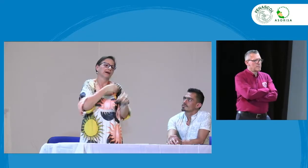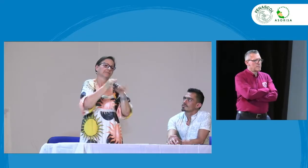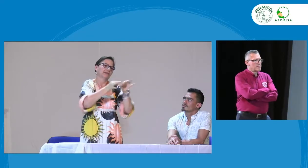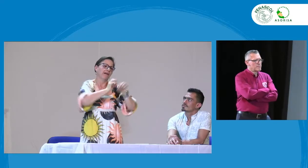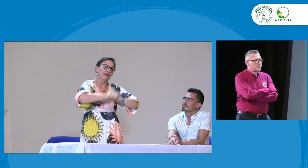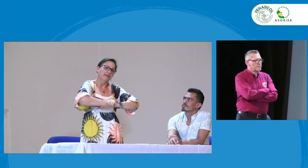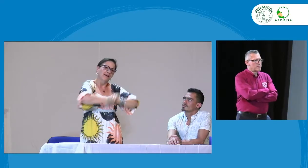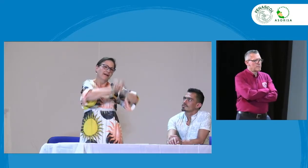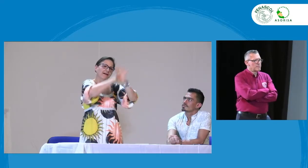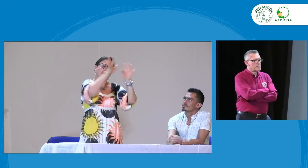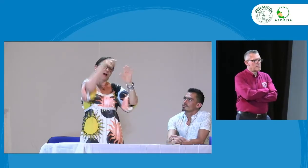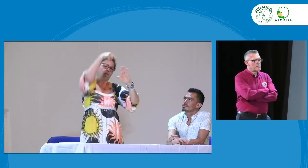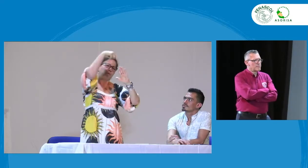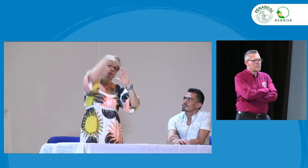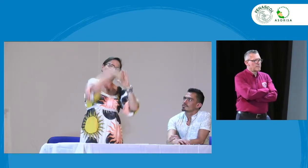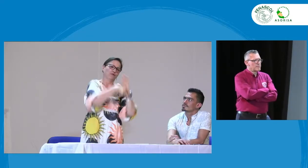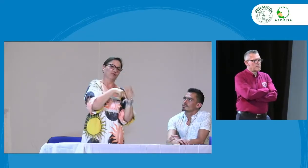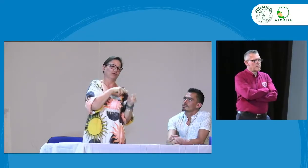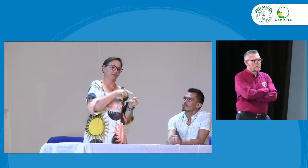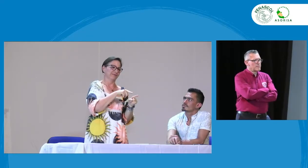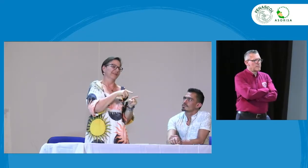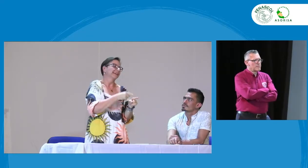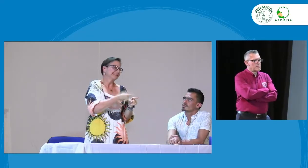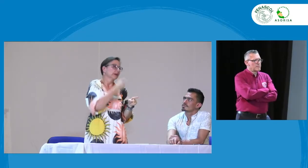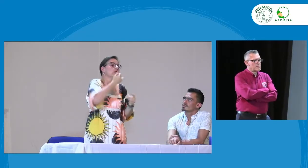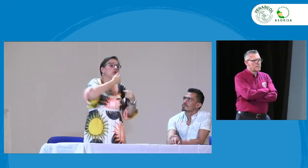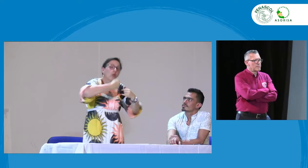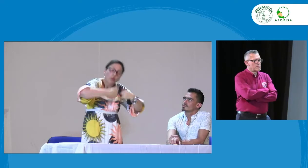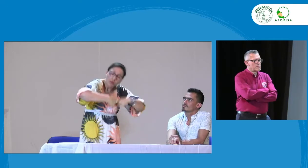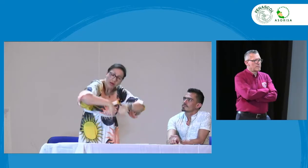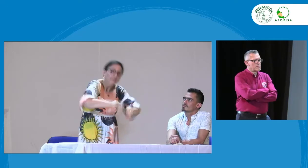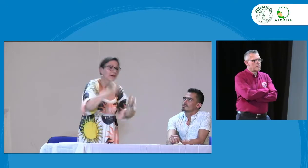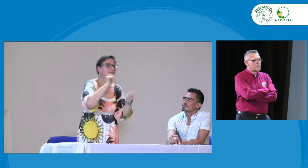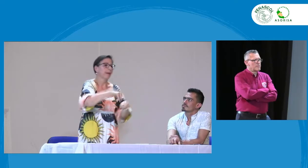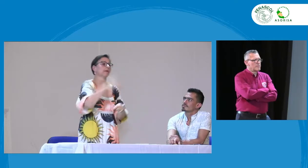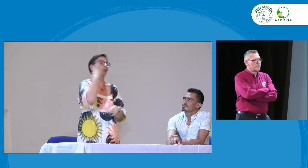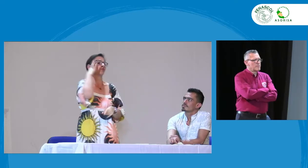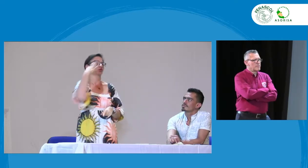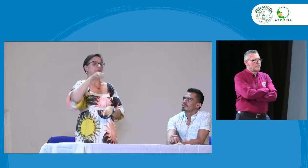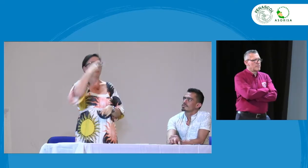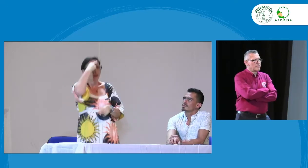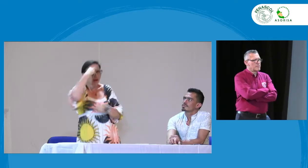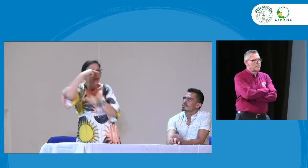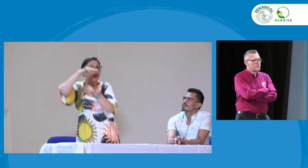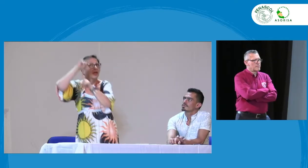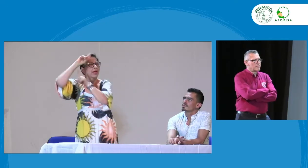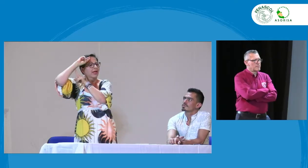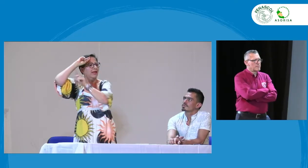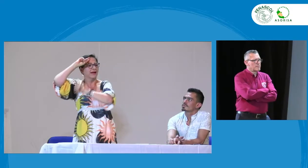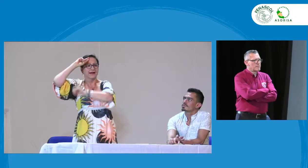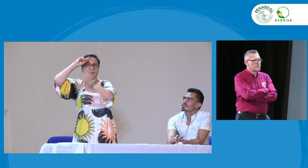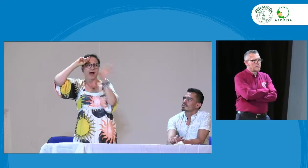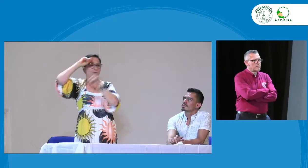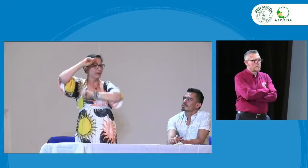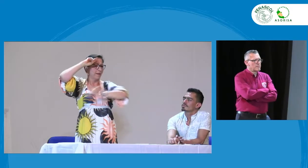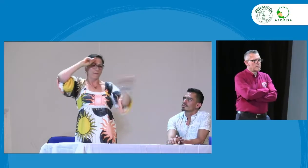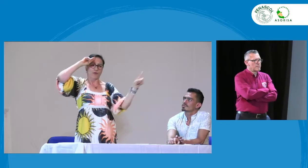eso me ha permitido analizar la situación y seguir investigando, es importante hacer una explicación profunda